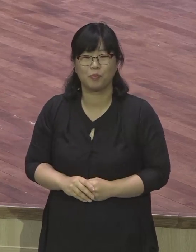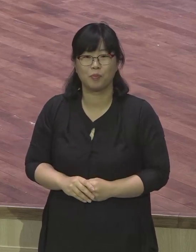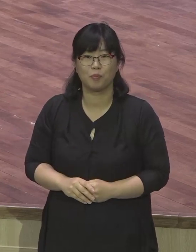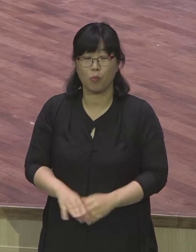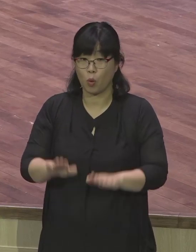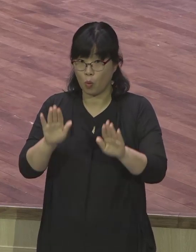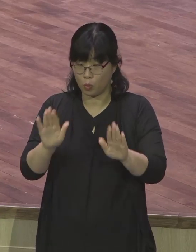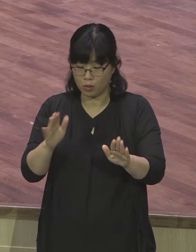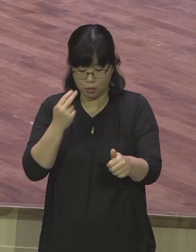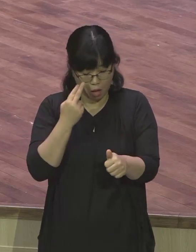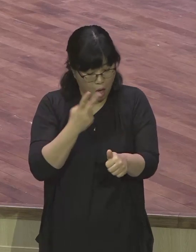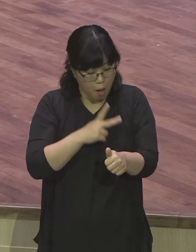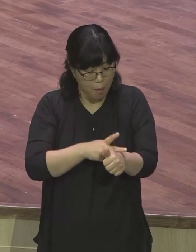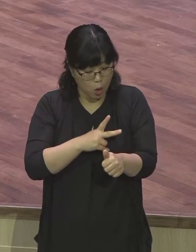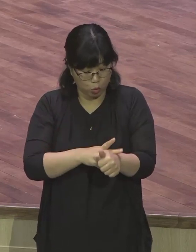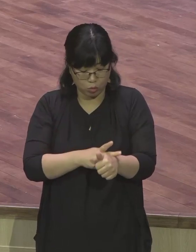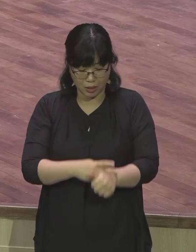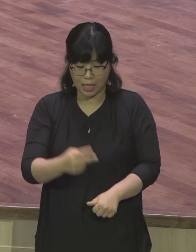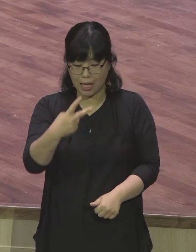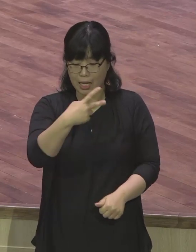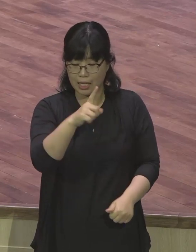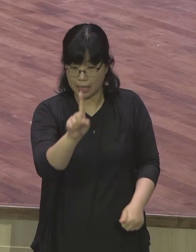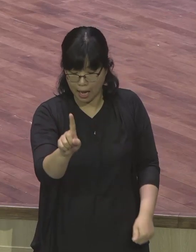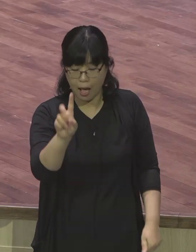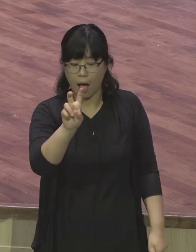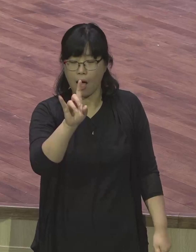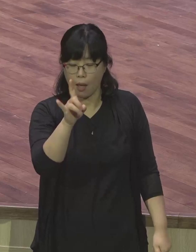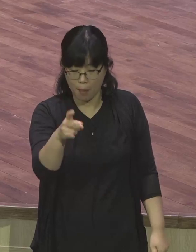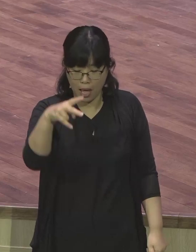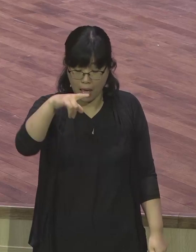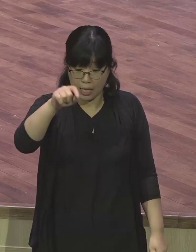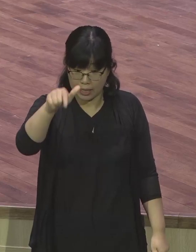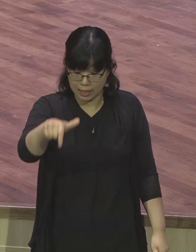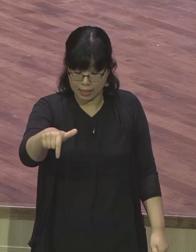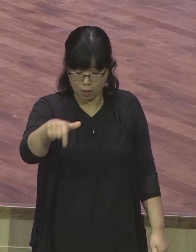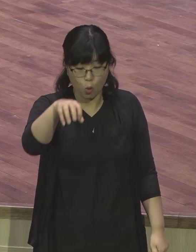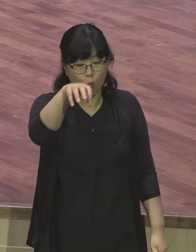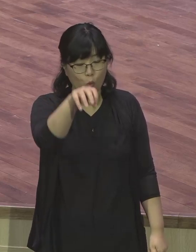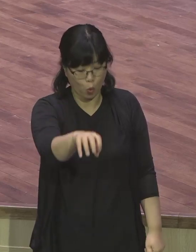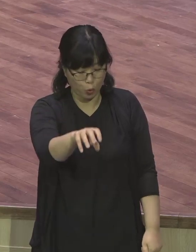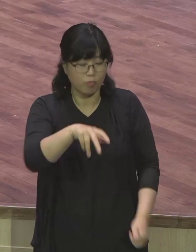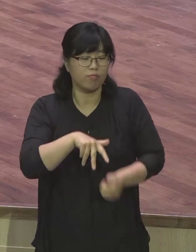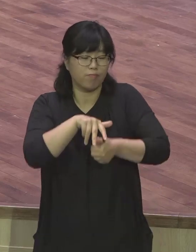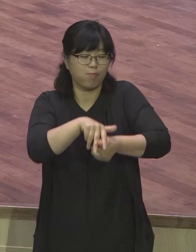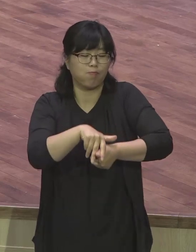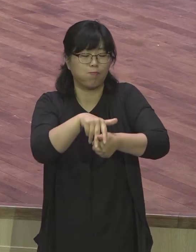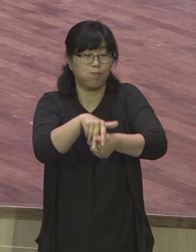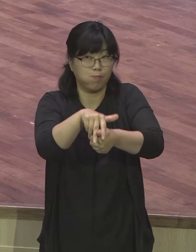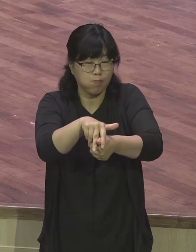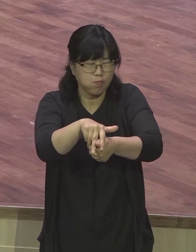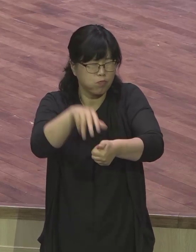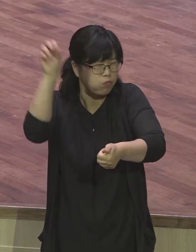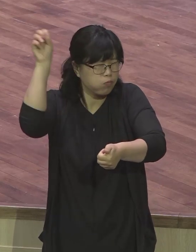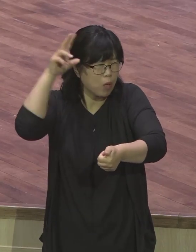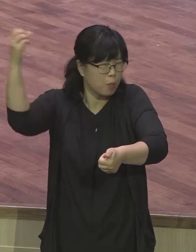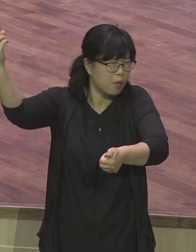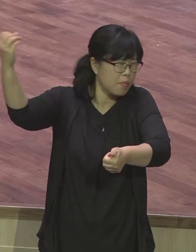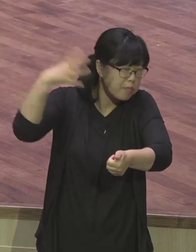가다가 예수님을 만나는 사건이 나옵니다 이스라엘에서 최대의 사건 두 가지를 말하라고 하면